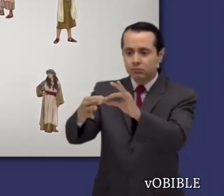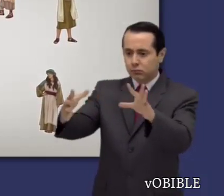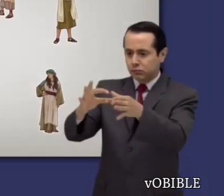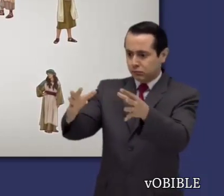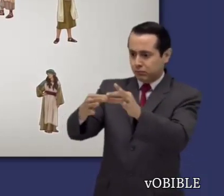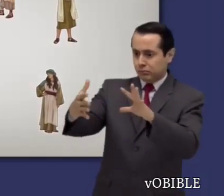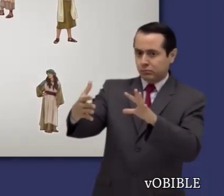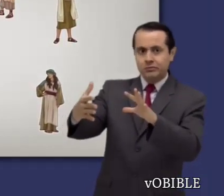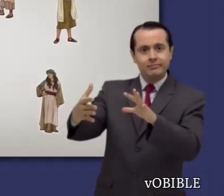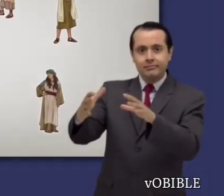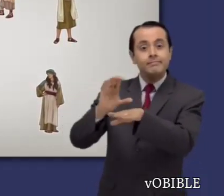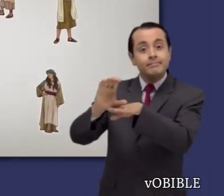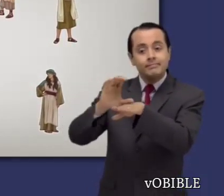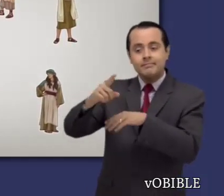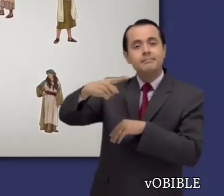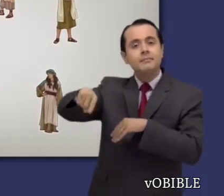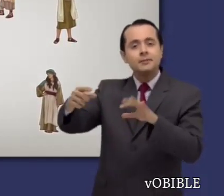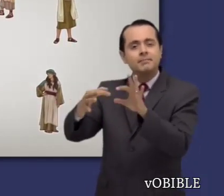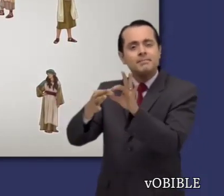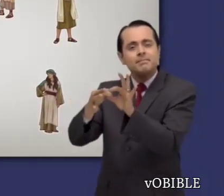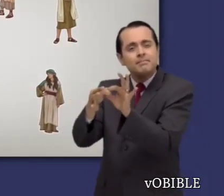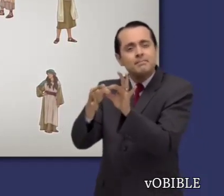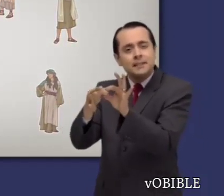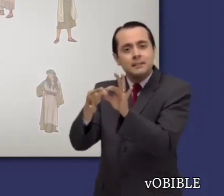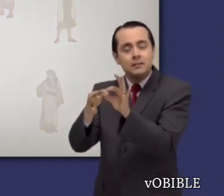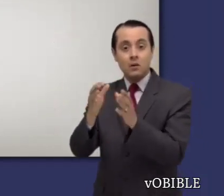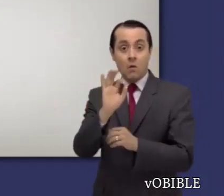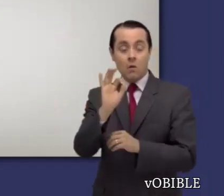divisivas de los corintios y los anima a estar unidos.